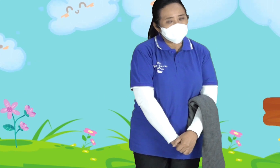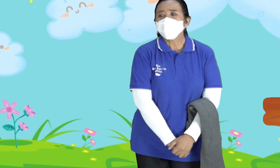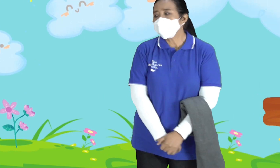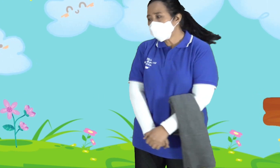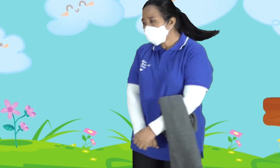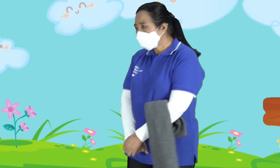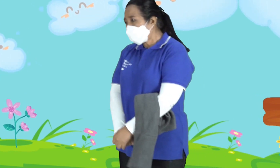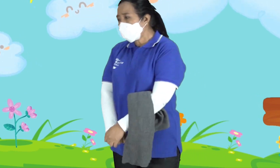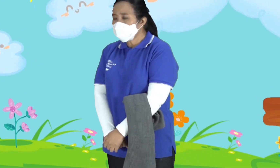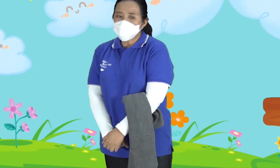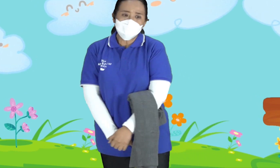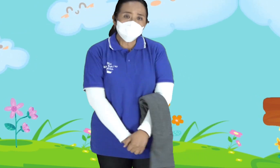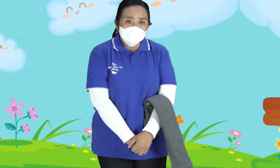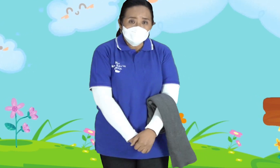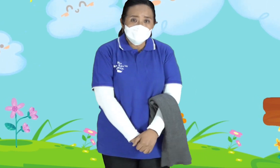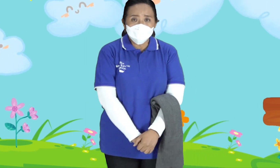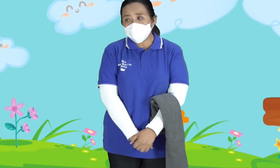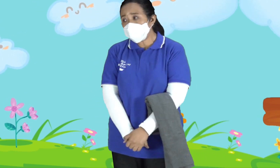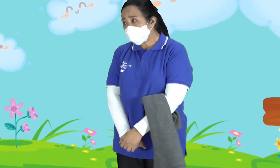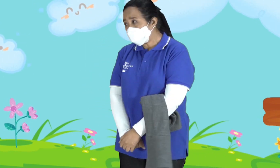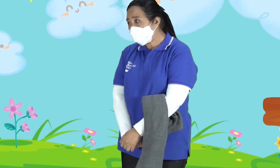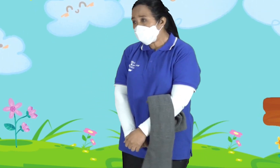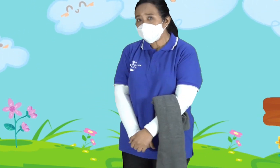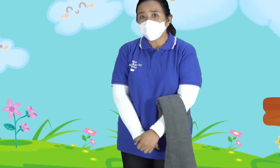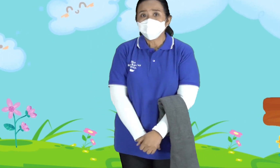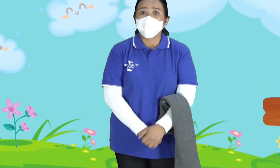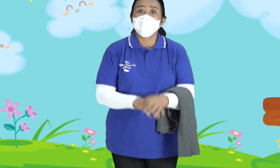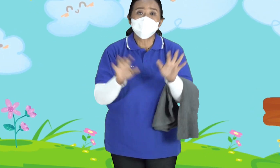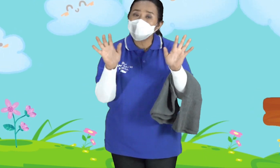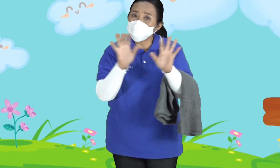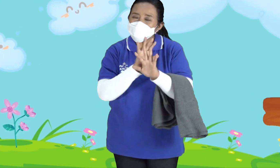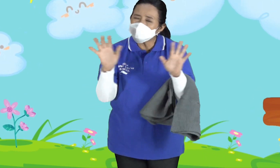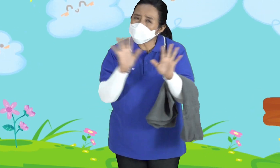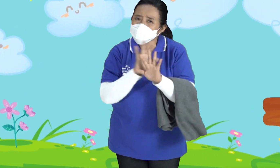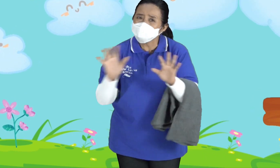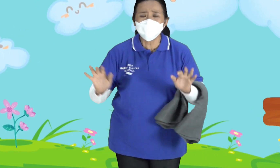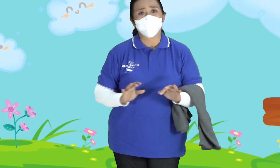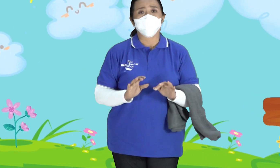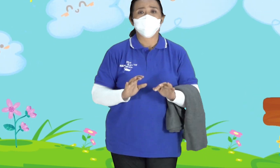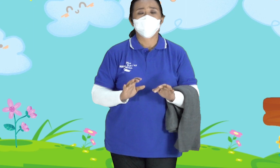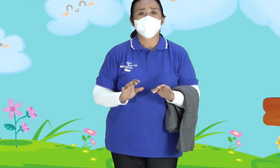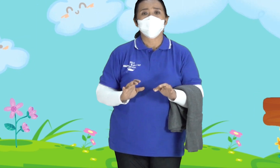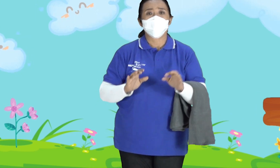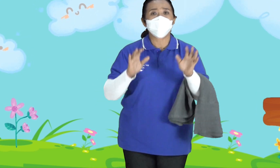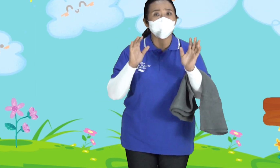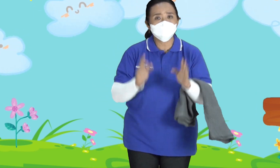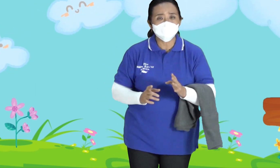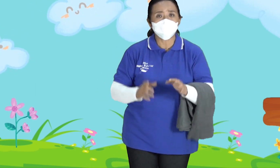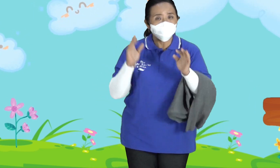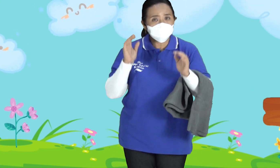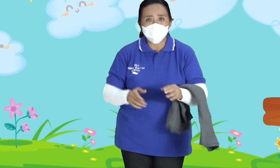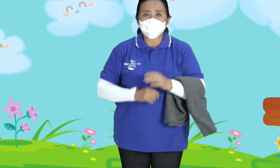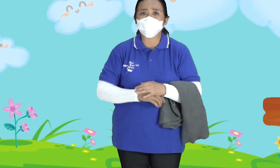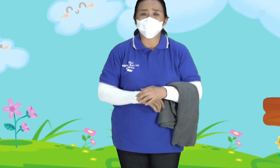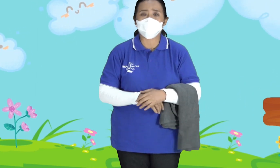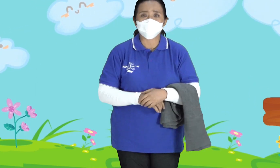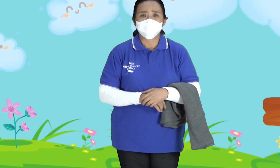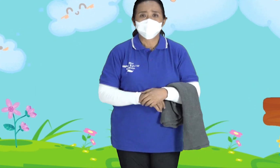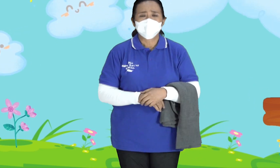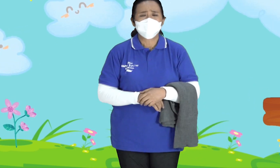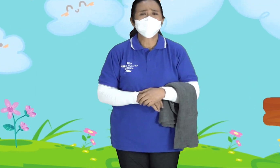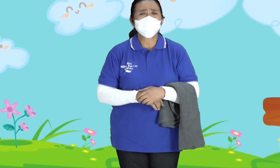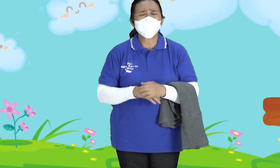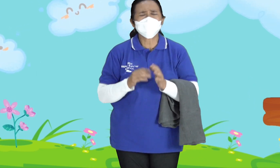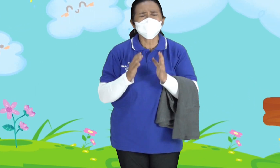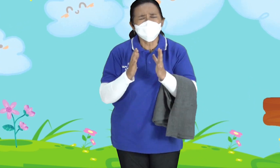Ah Bosen Ah Gak mau Ah Gak mau ibadah Gak boleh Sekalipun Bosen dan Meninggalkan Tuhan